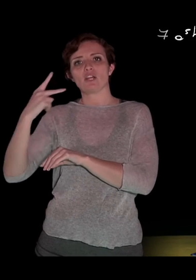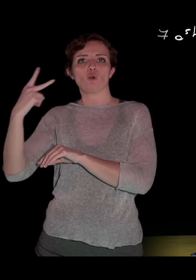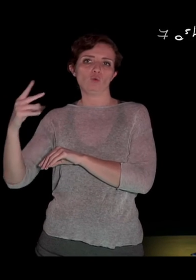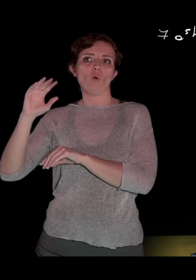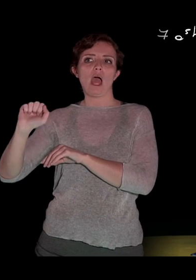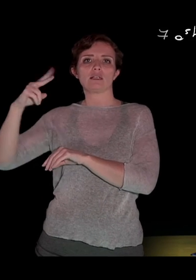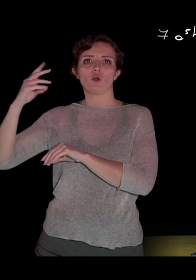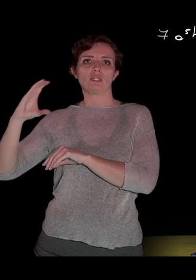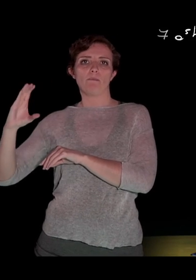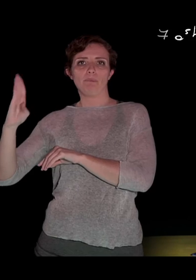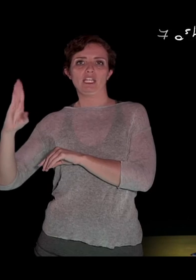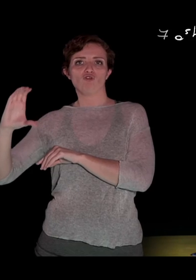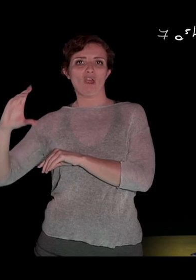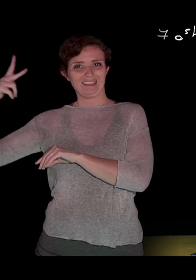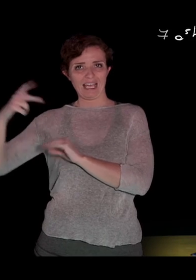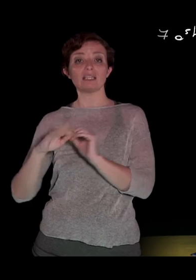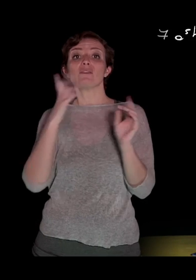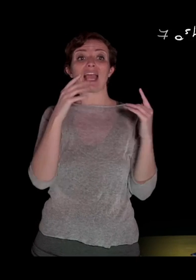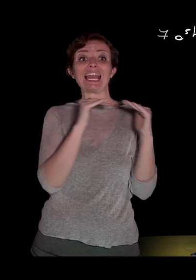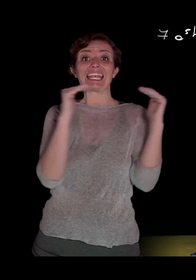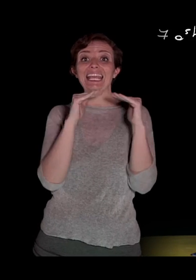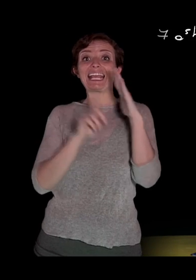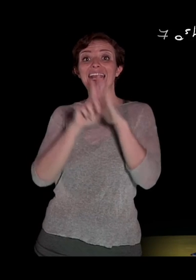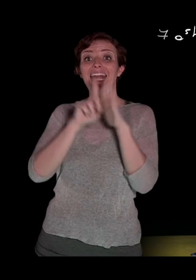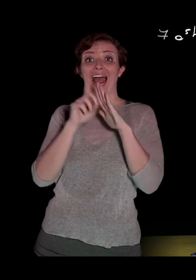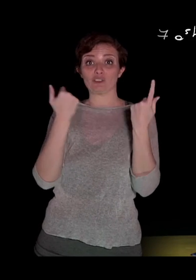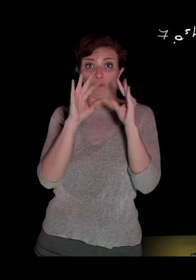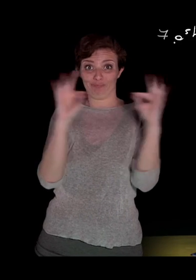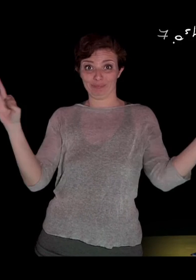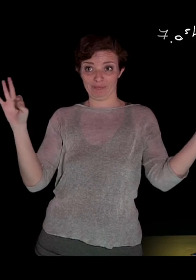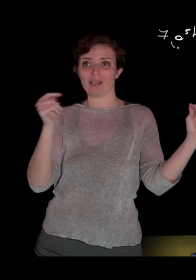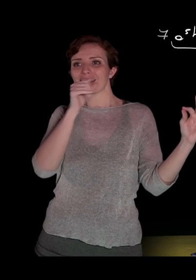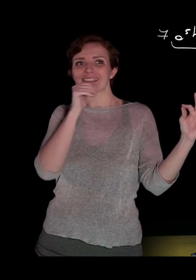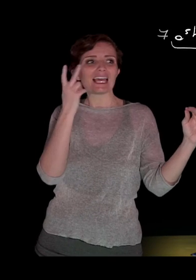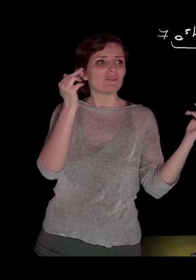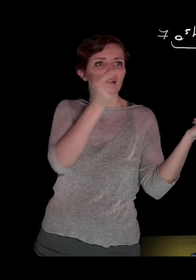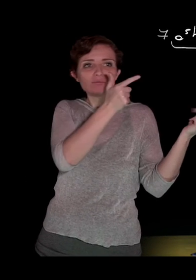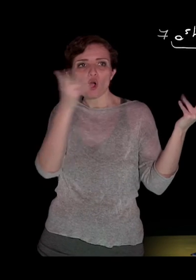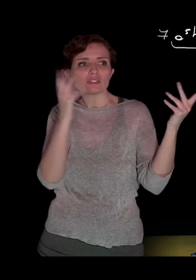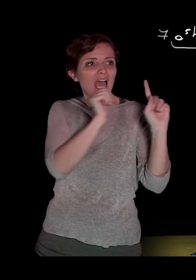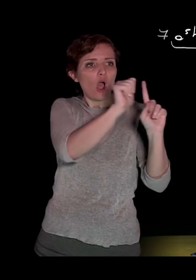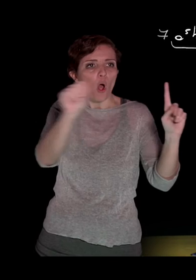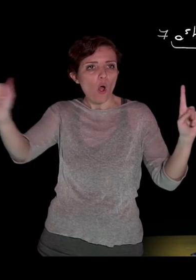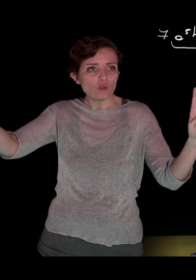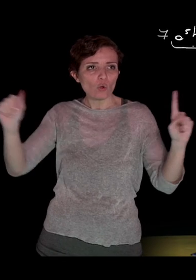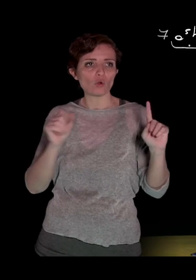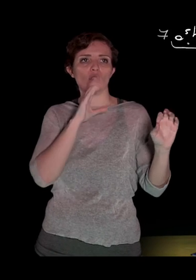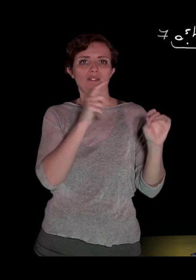seconda, b, c alla terza, abbiamo che il grado di questo polinomio, bisognerà andare a contare ovviamente i vari gradi dei singoli monomi, quindi qui abbiamo